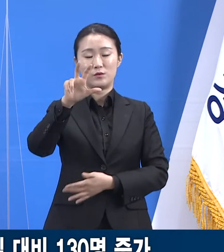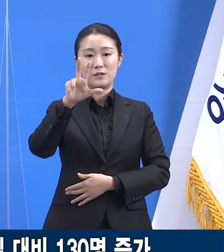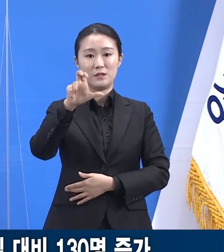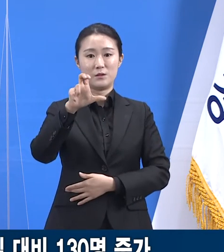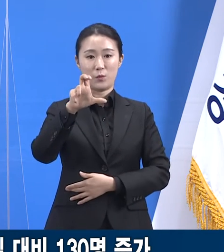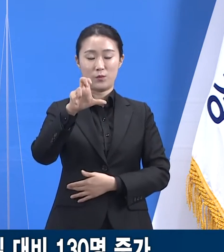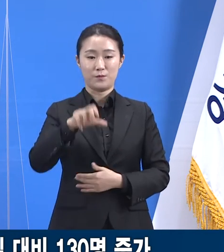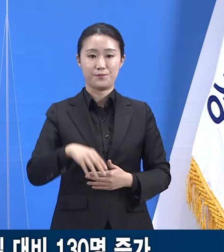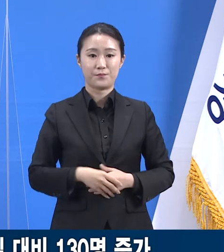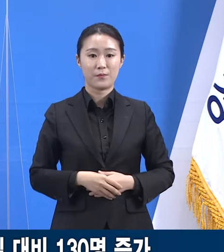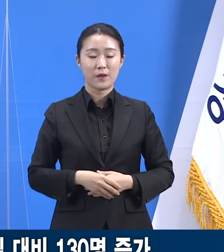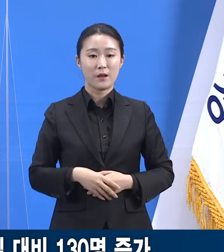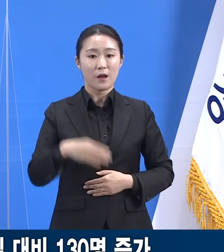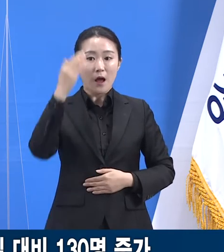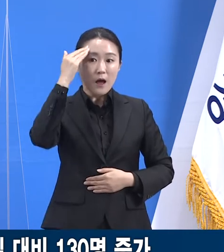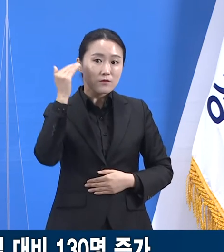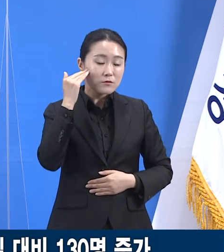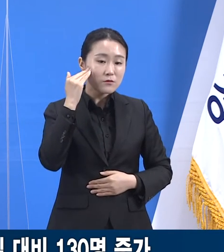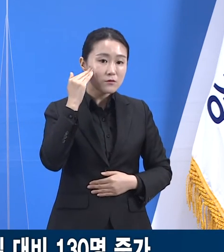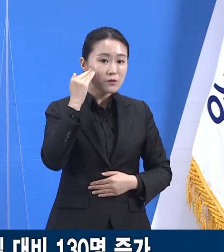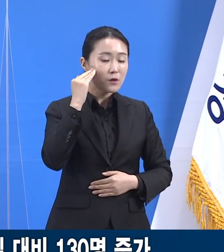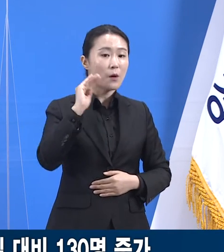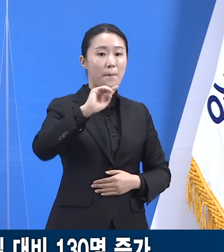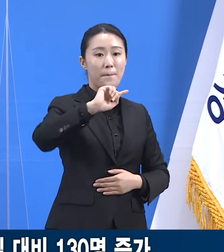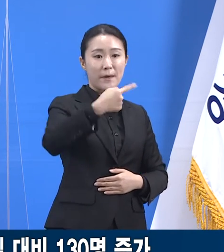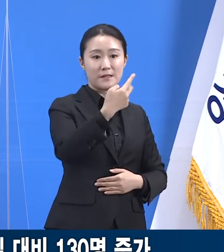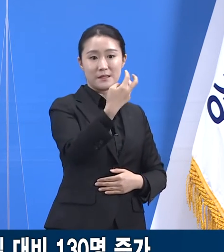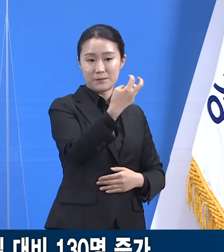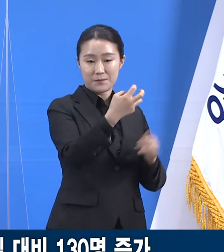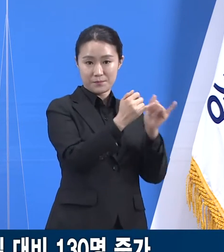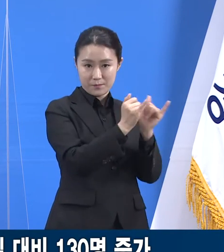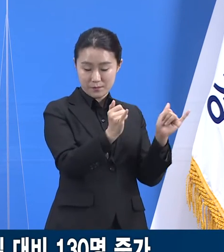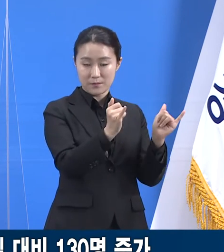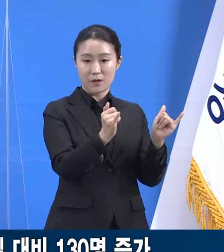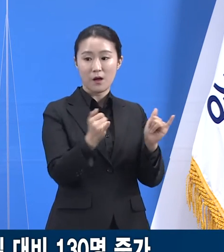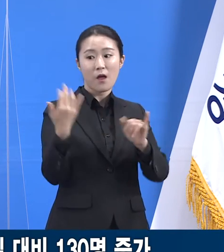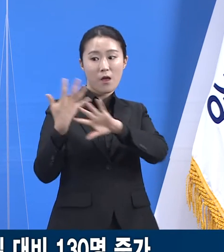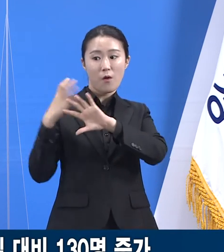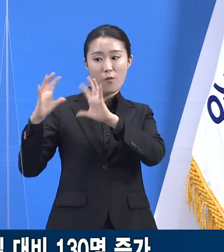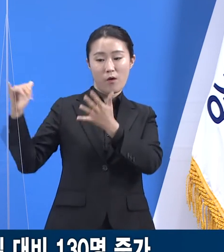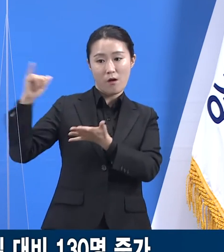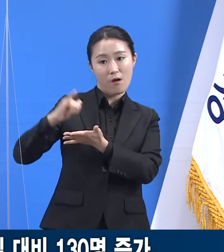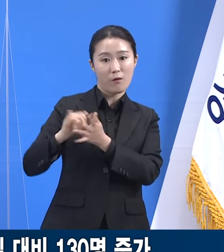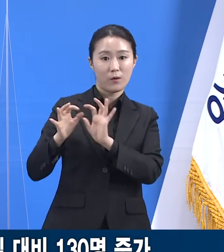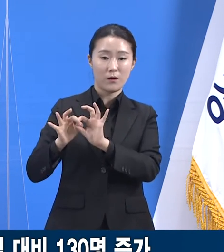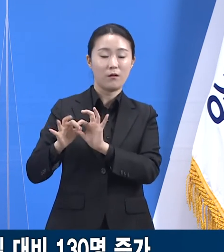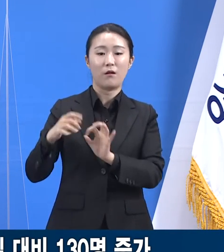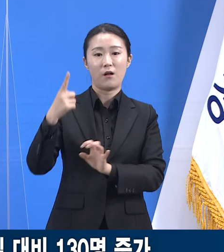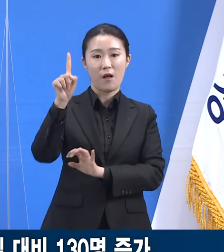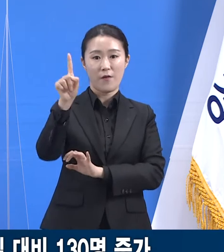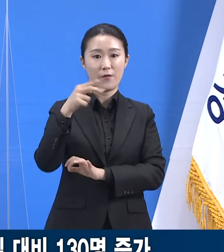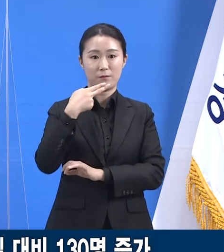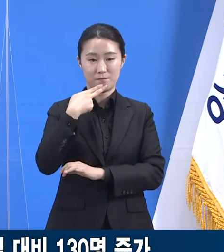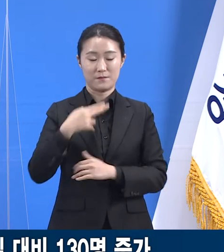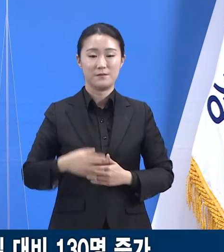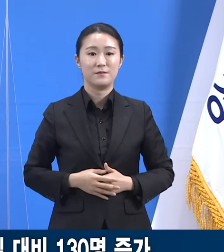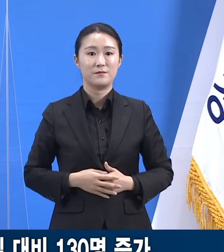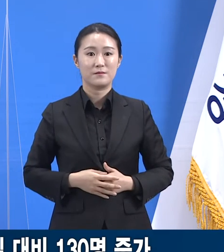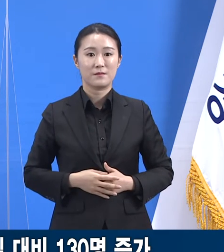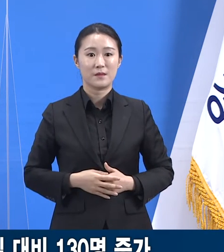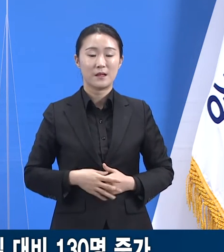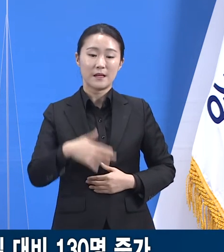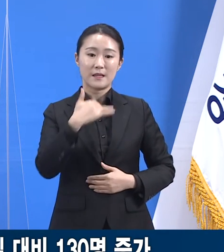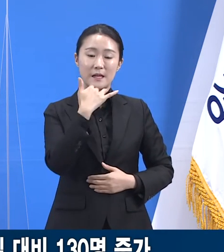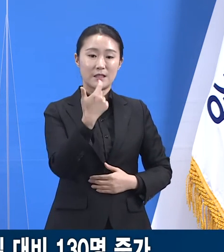130명이며 해외 유입 관련 사례는 없었습니다. 신규 확진자 중 60세 이상